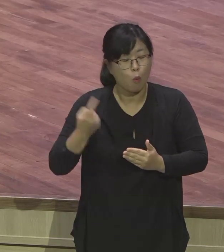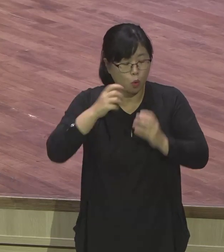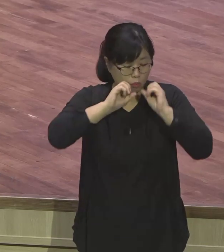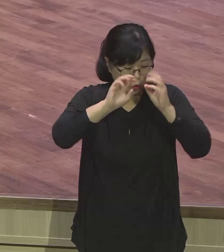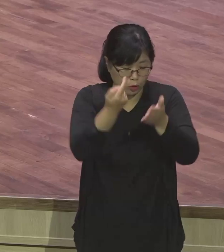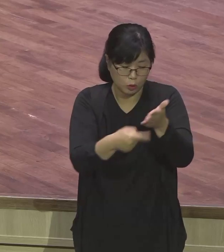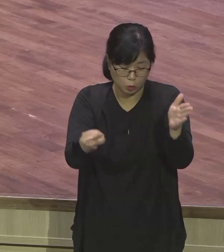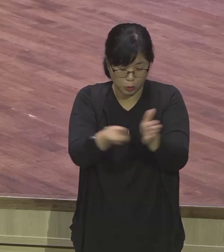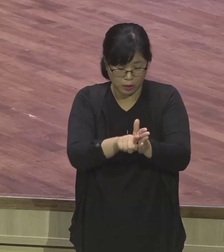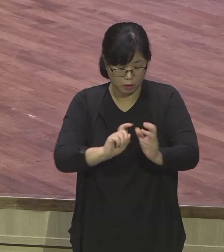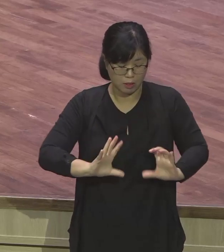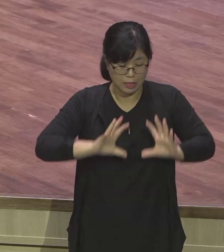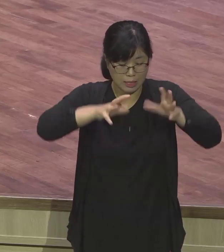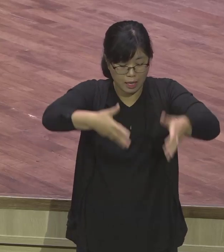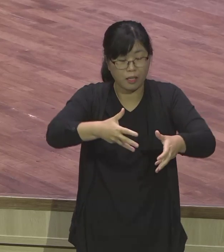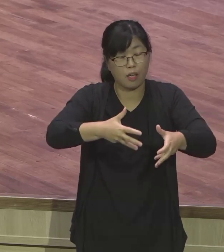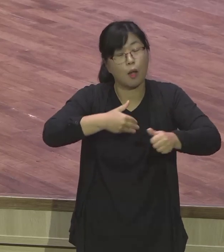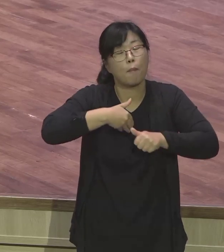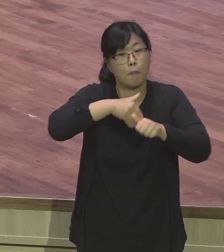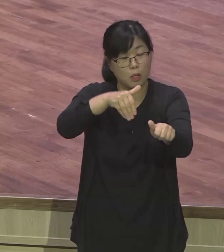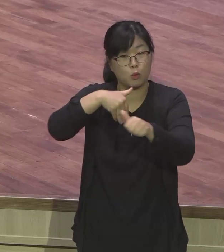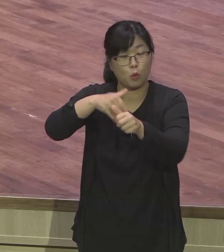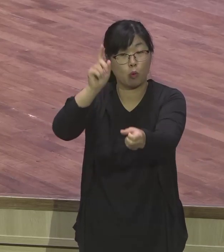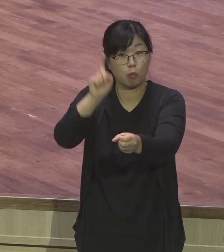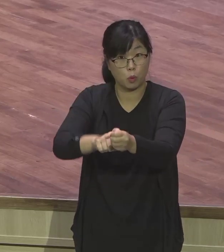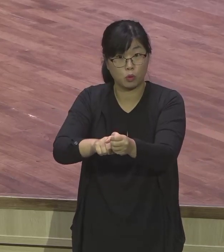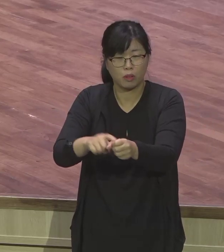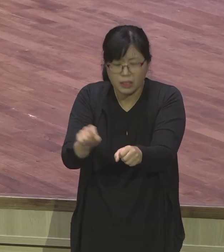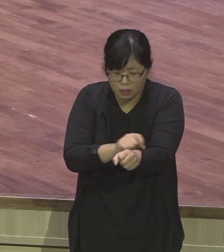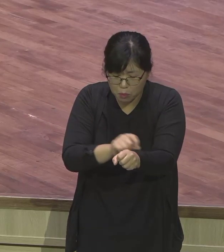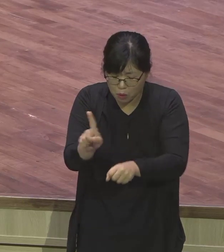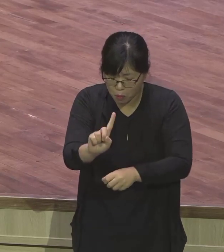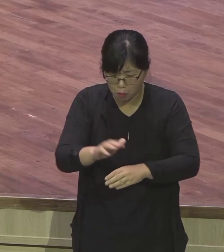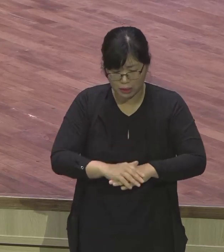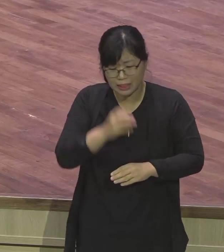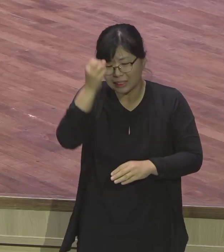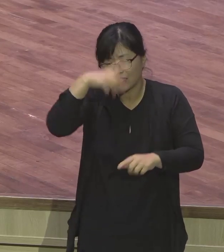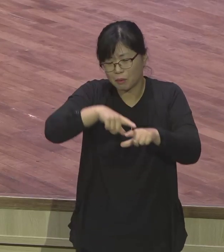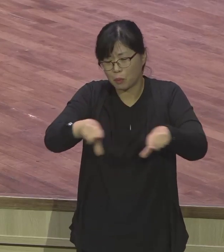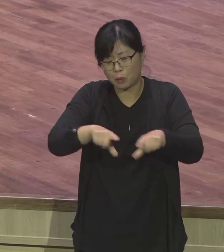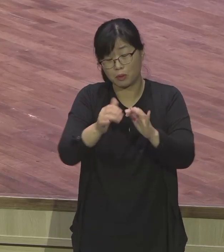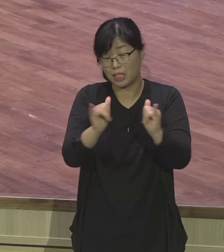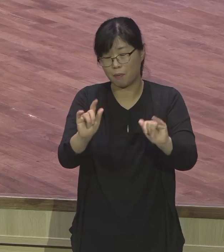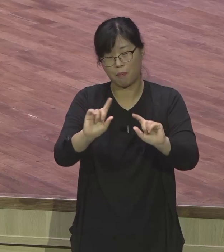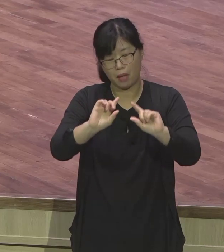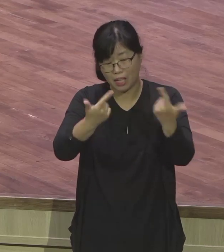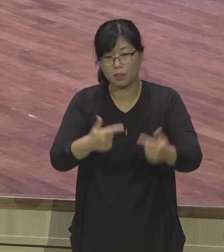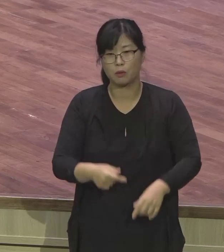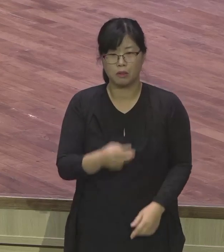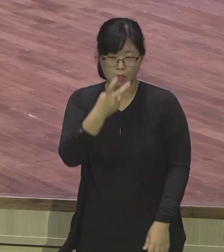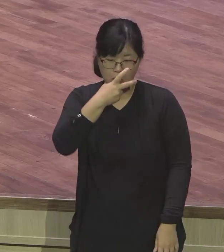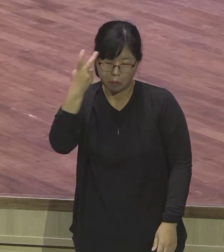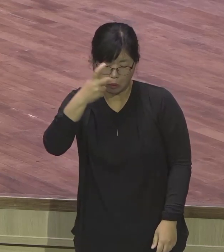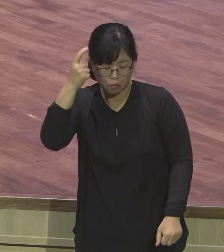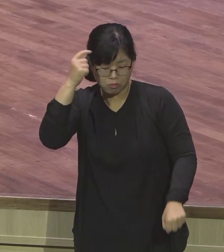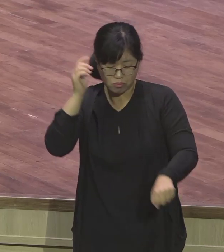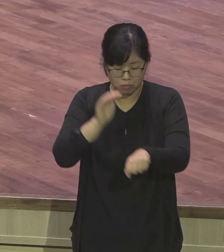다니면서 신학을 공부해서, 목사가 아니지만 그렇게 사회가 할 수 있는, 이런